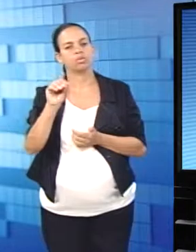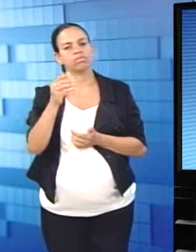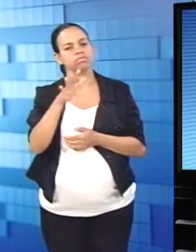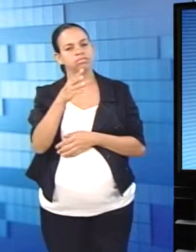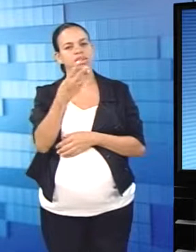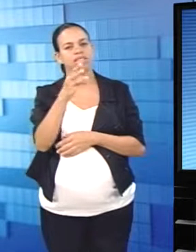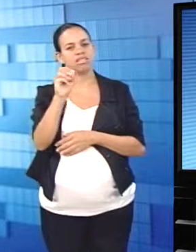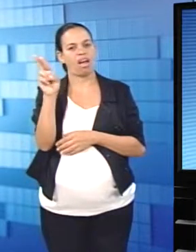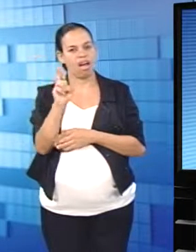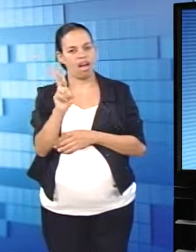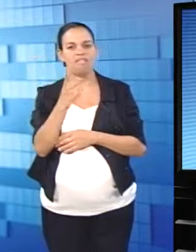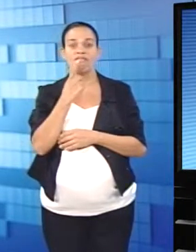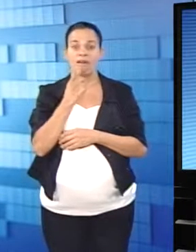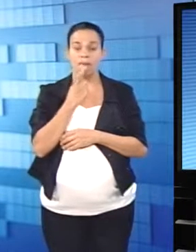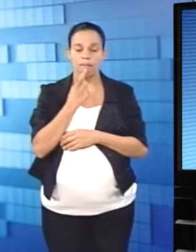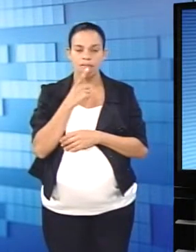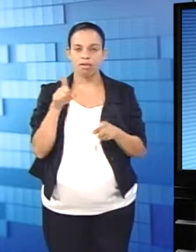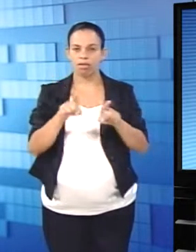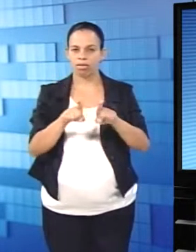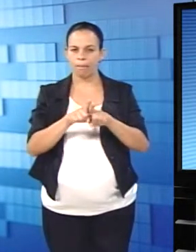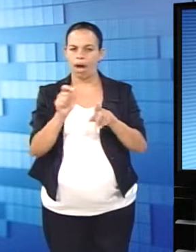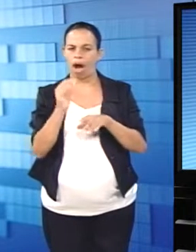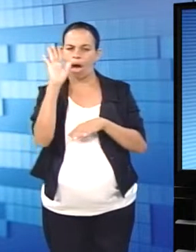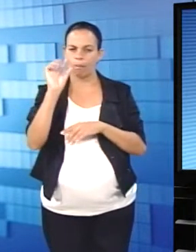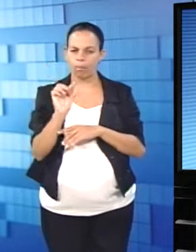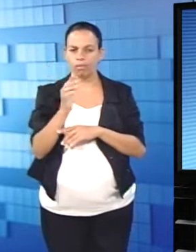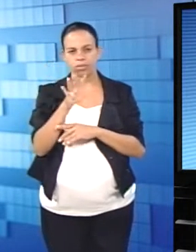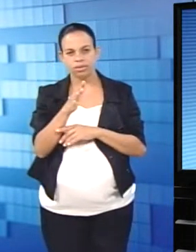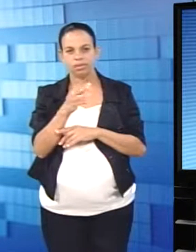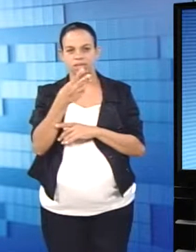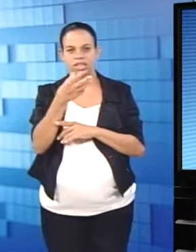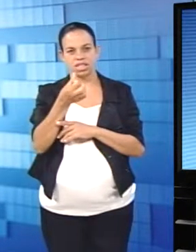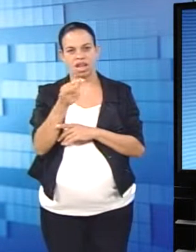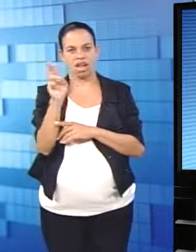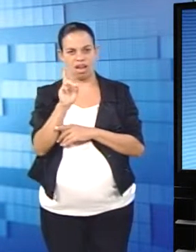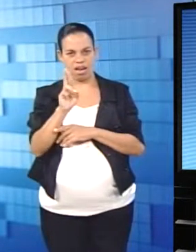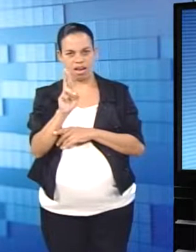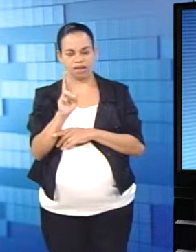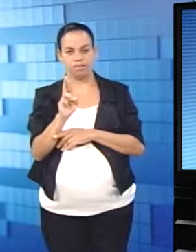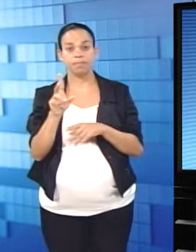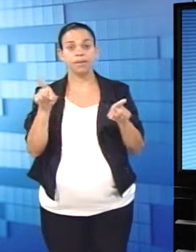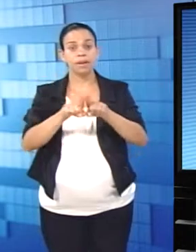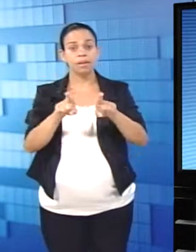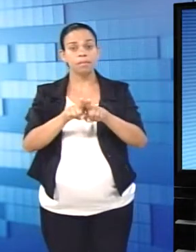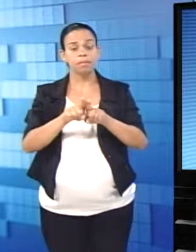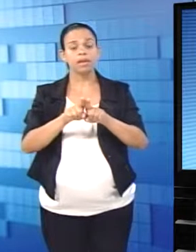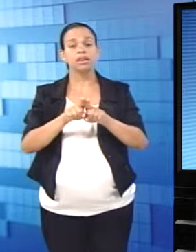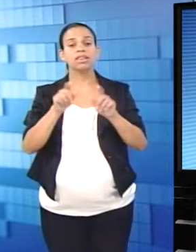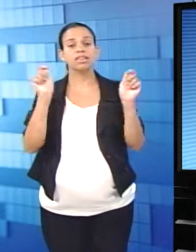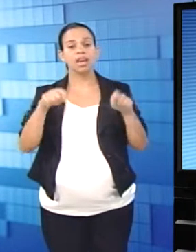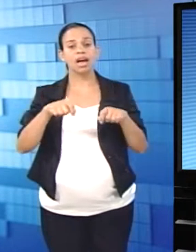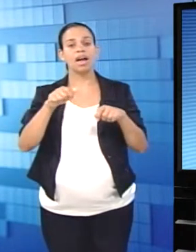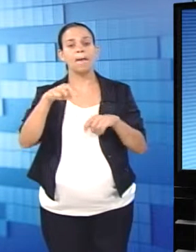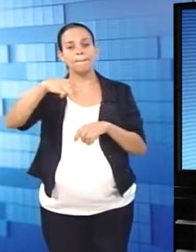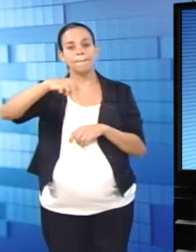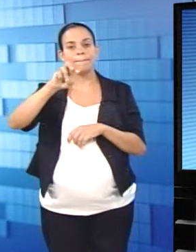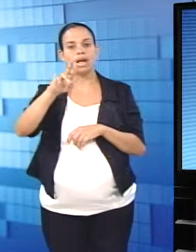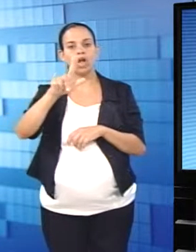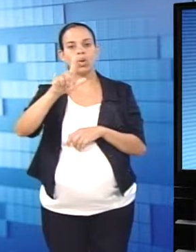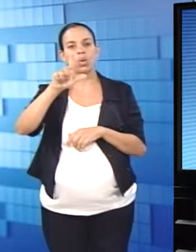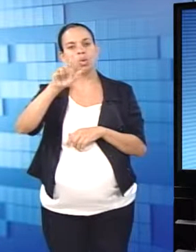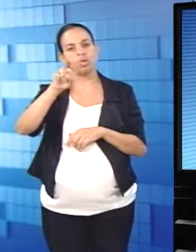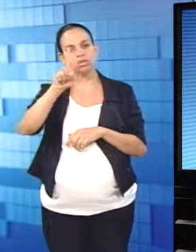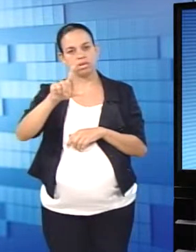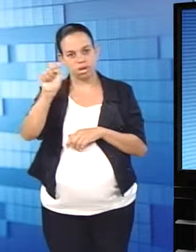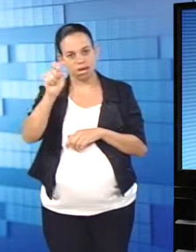$,00 e o vermelho, que fica um pouco mais caro, em torno de R$ 36,00. Há também opções como o filé de merluza, que custa